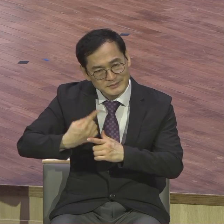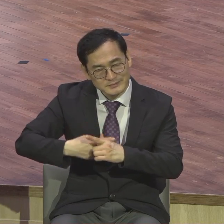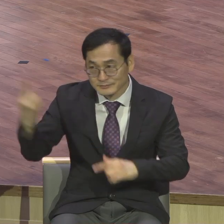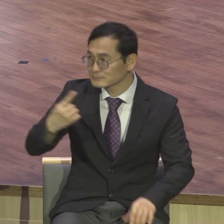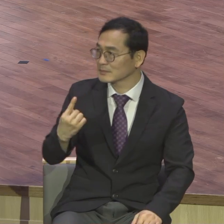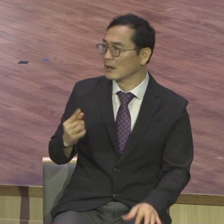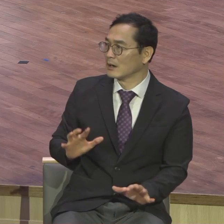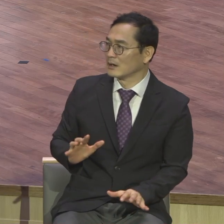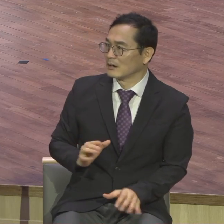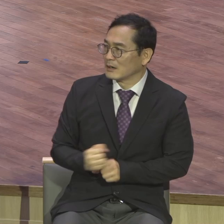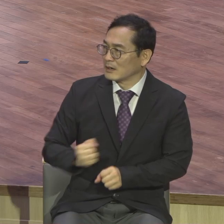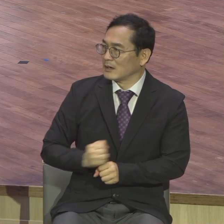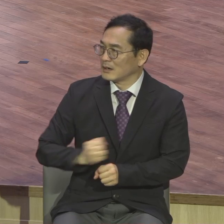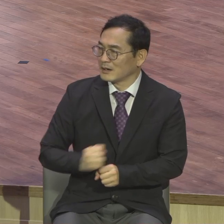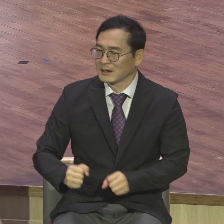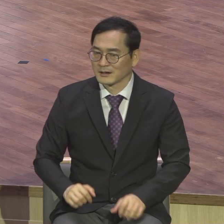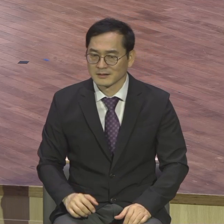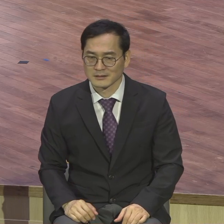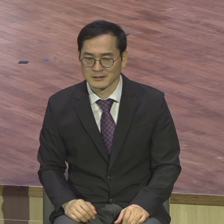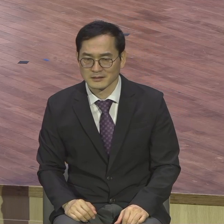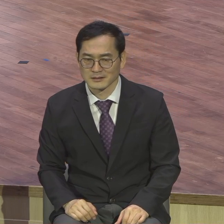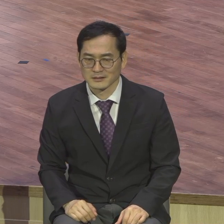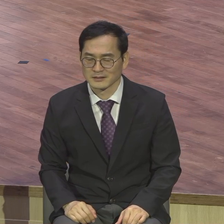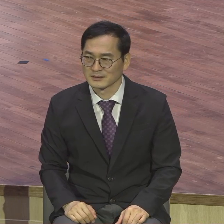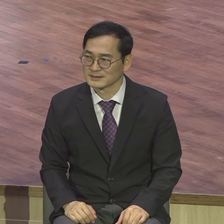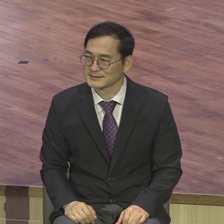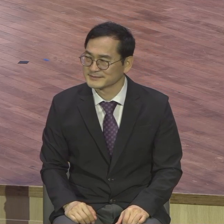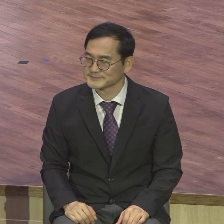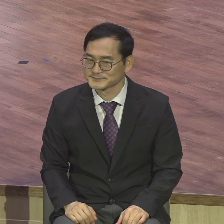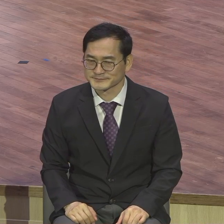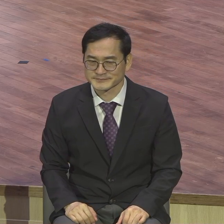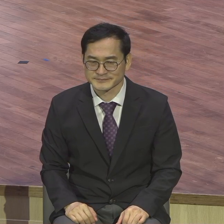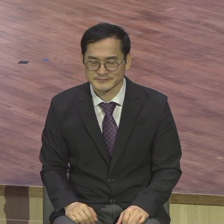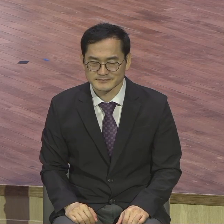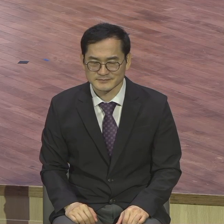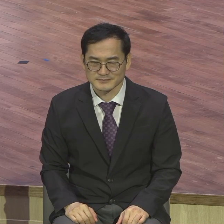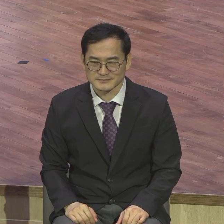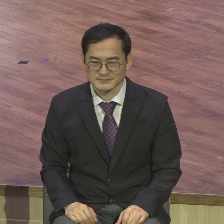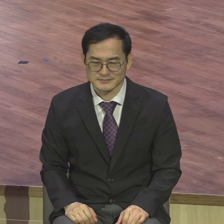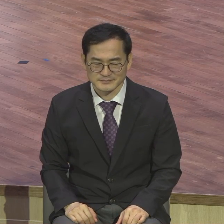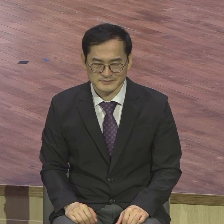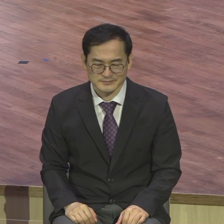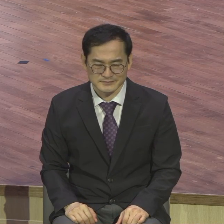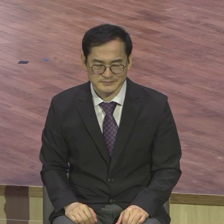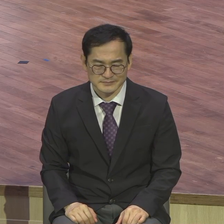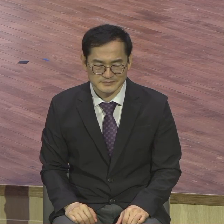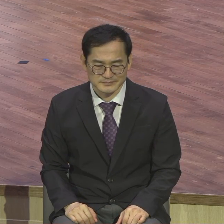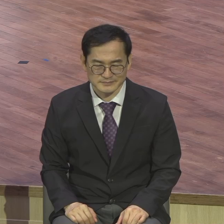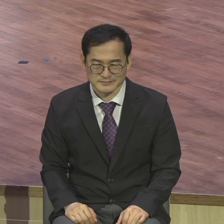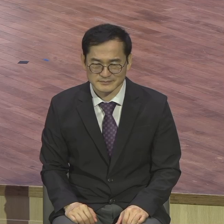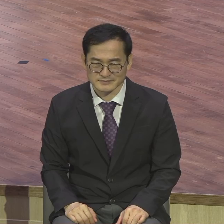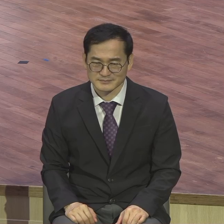그러다가 결산하게 되니까 주인이 주인 앞에 와서 잔뜩 자기 변명 털어놓는 겁니다